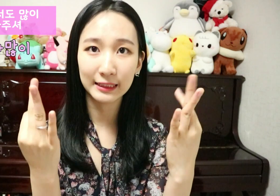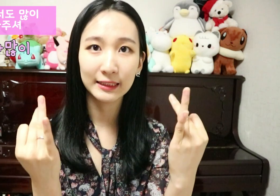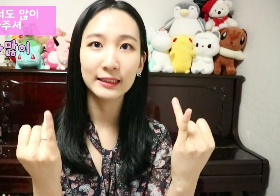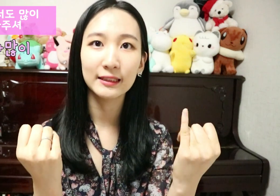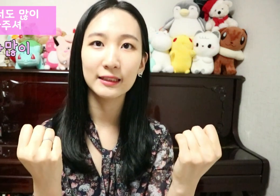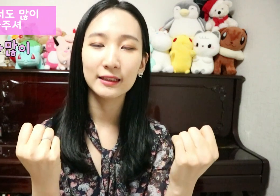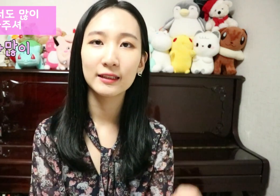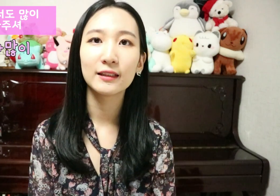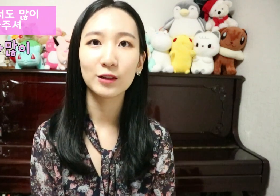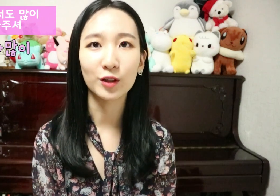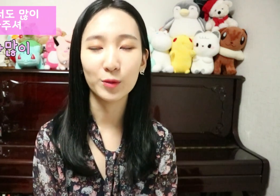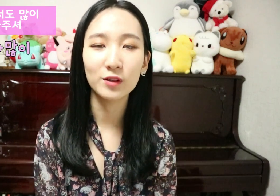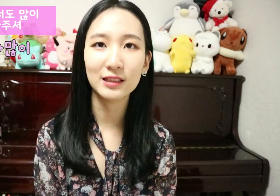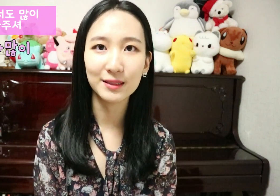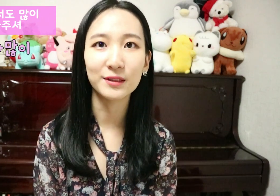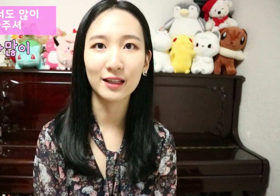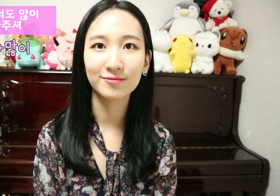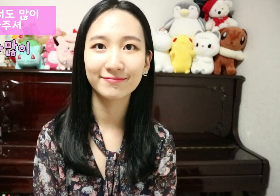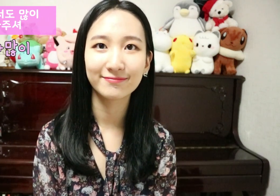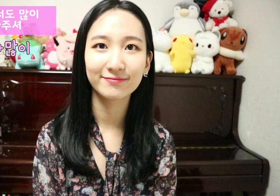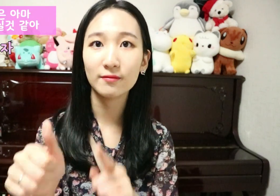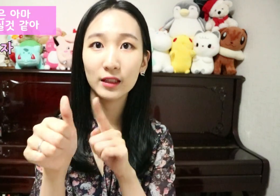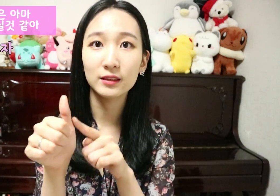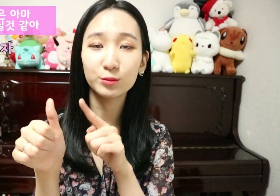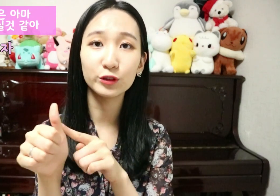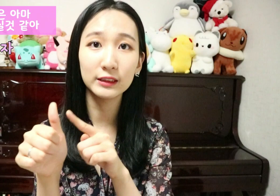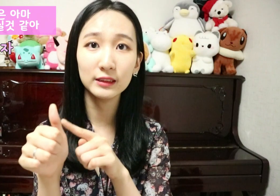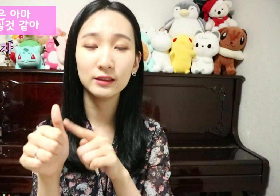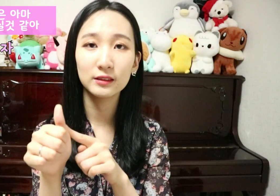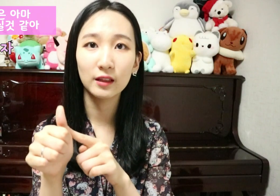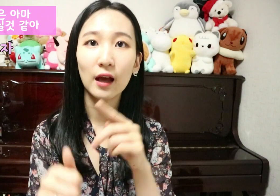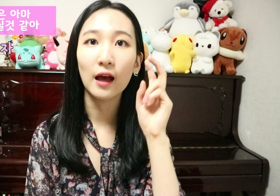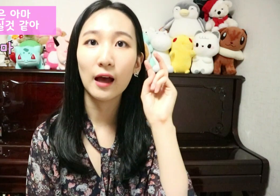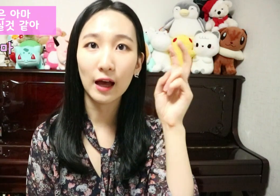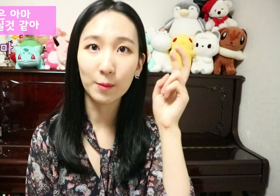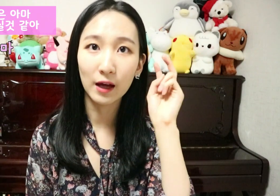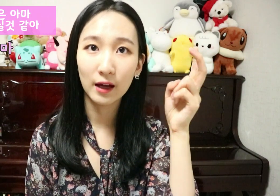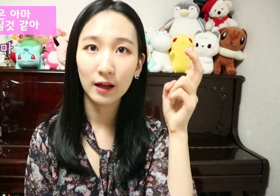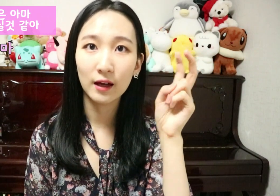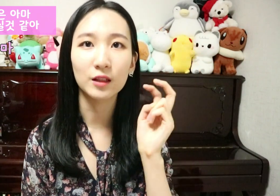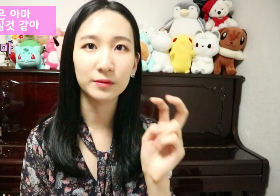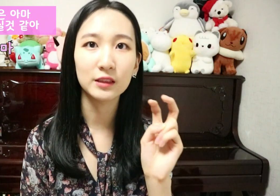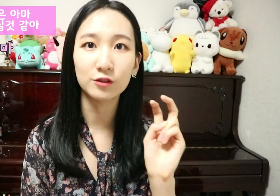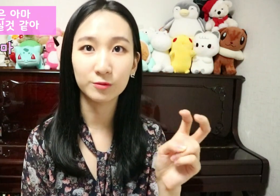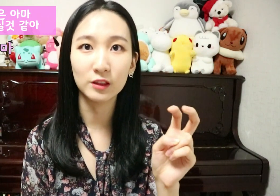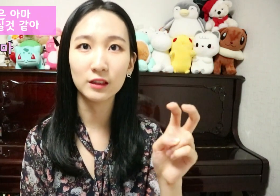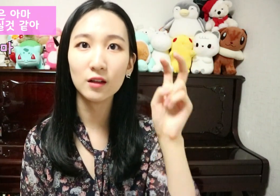이렇게 표현을 했습니다 그분은 아마 이렇게 부위를 구부려서